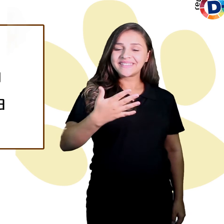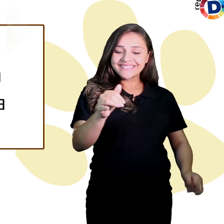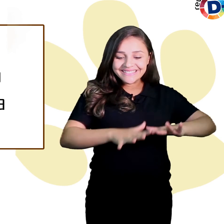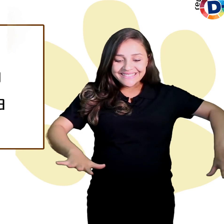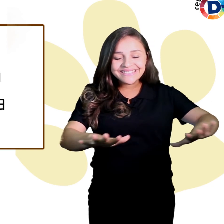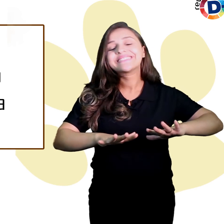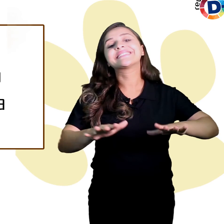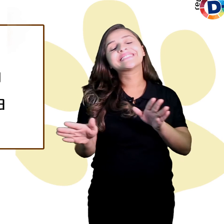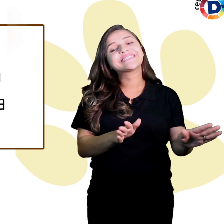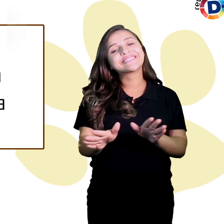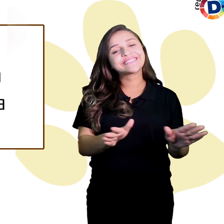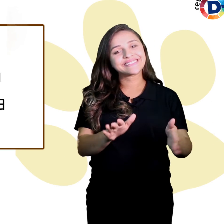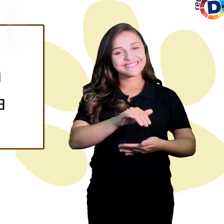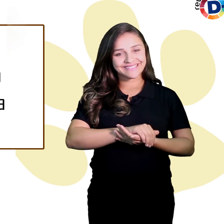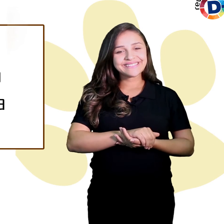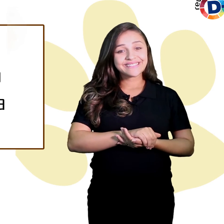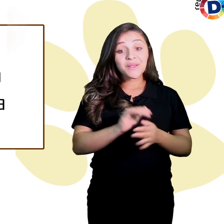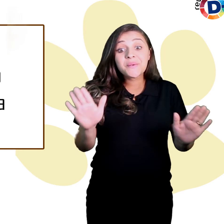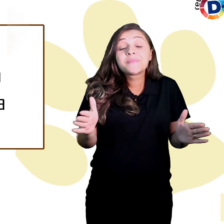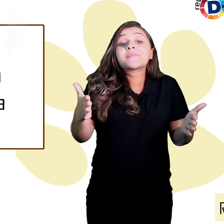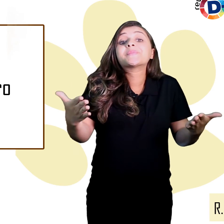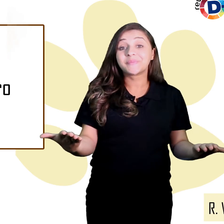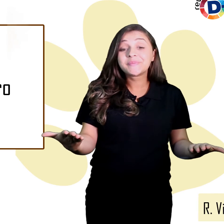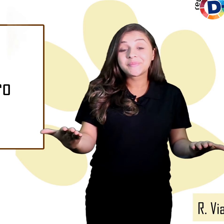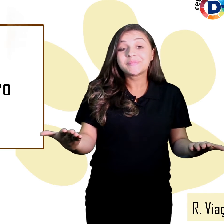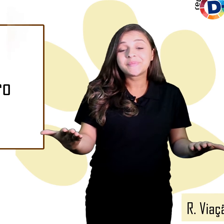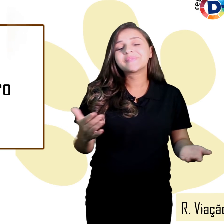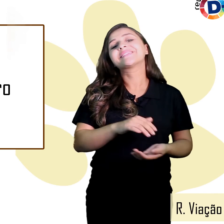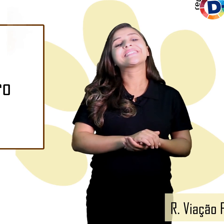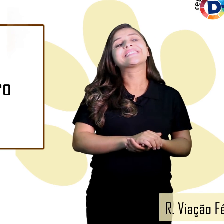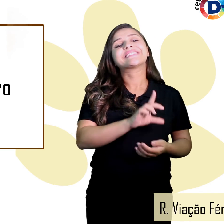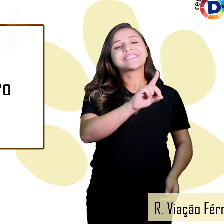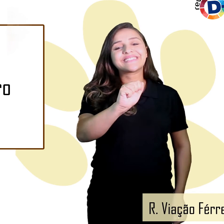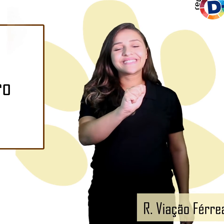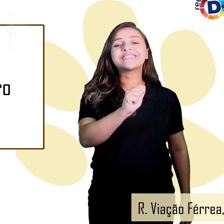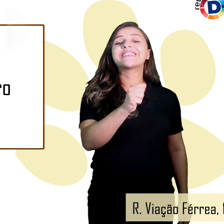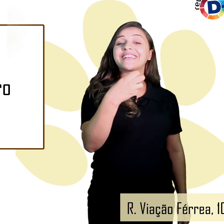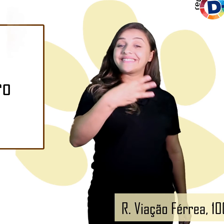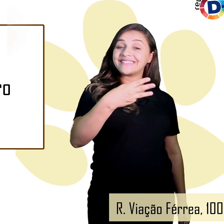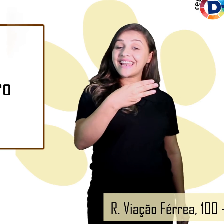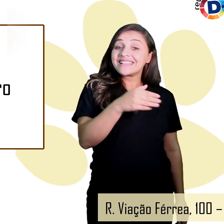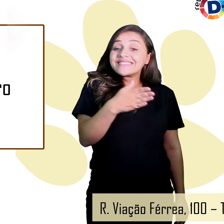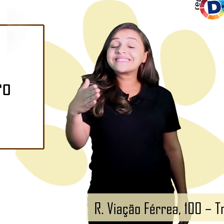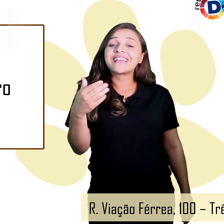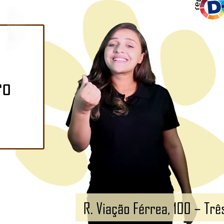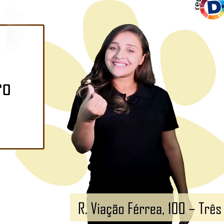Acessibilidade. Quando? De 3 a 6 de novembro de 2016. Onde?